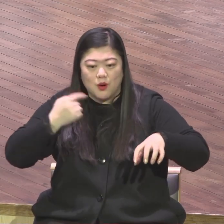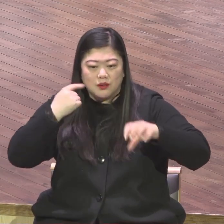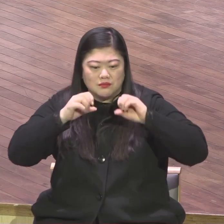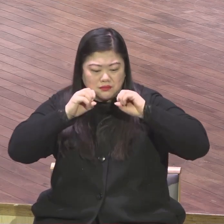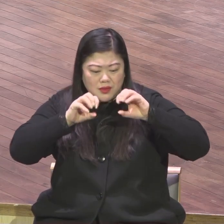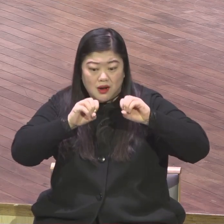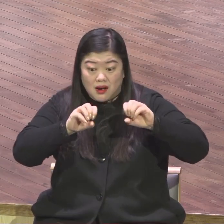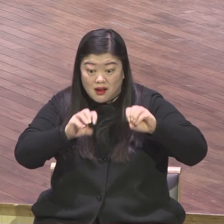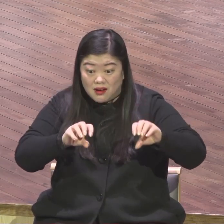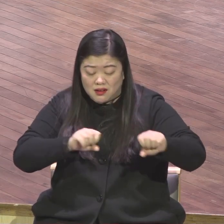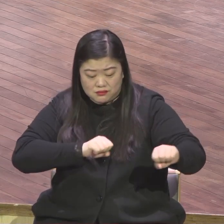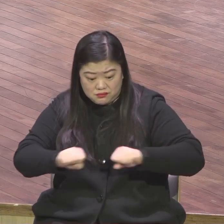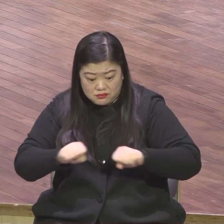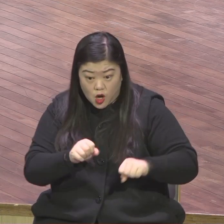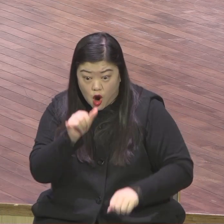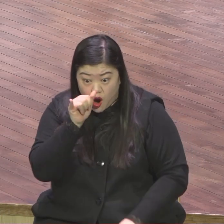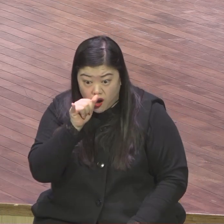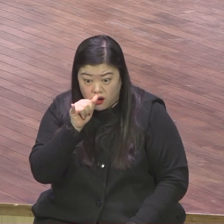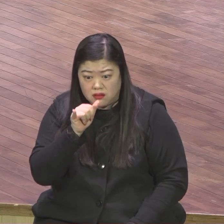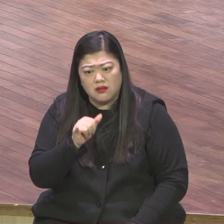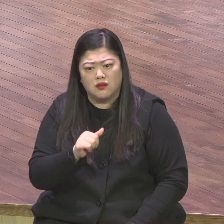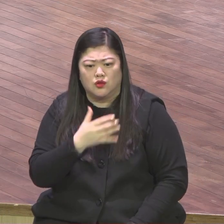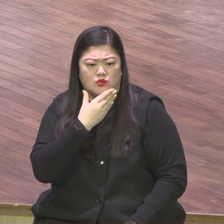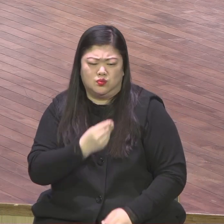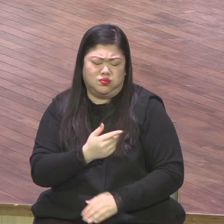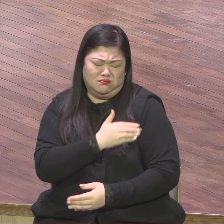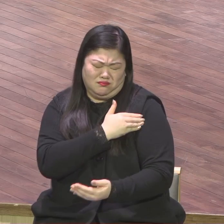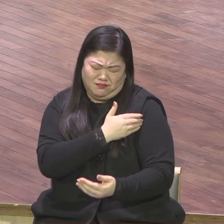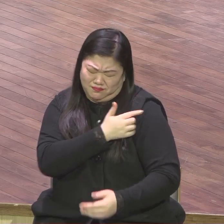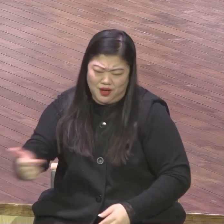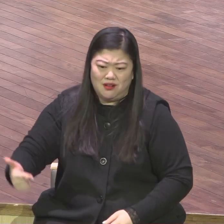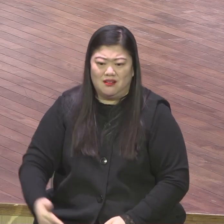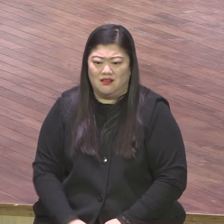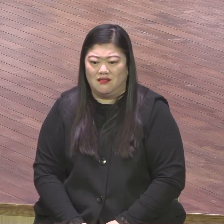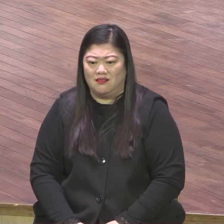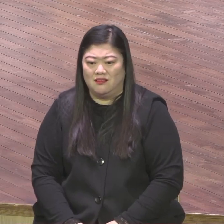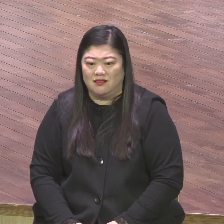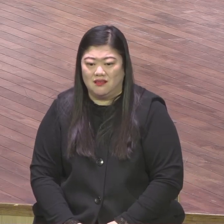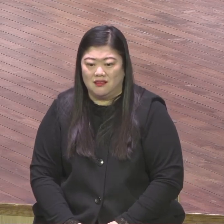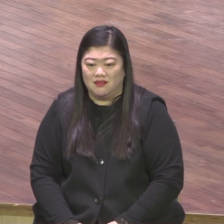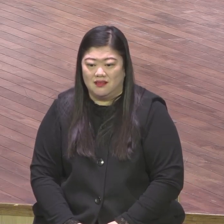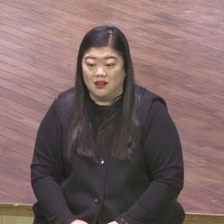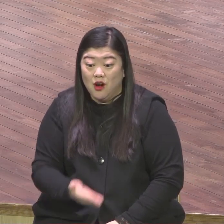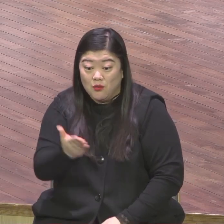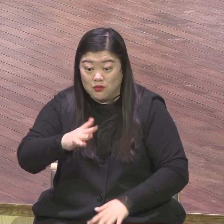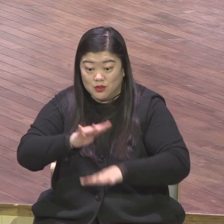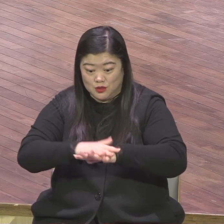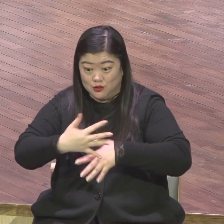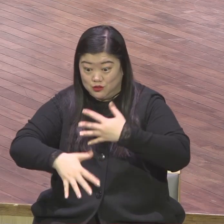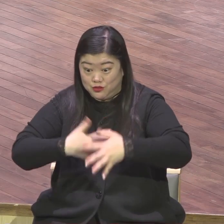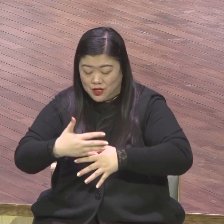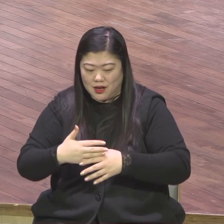완전히 끝난 거예요 내 입에서 하나님의 말씀이 나와서 내가 말씀 운동을 펼쳐나간다